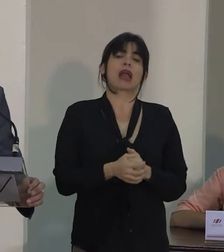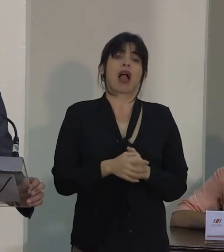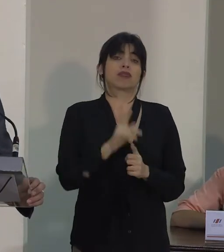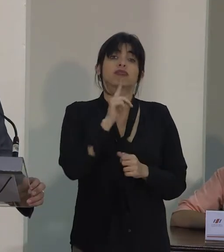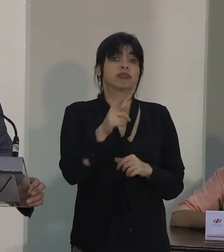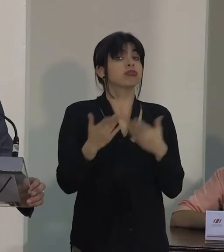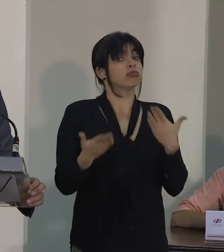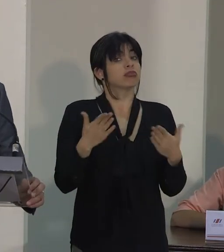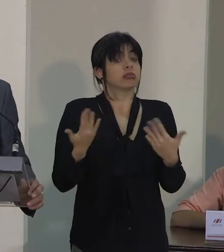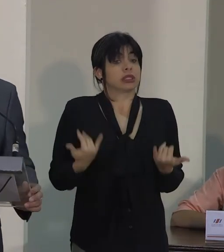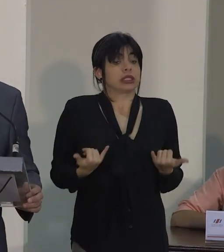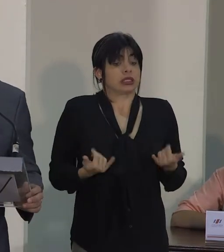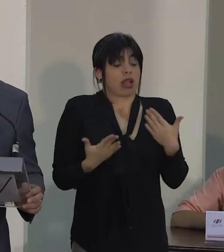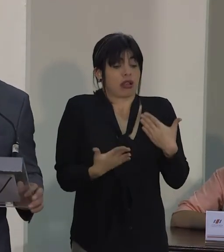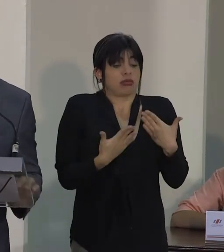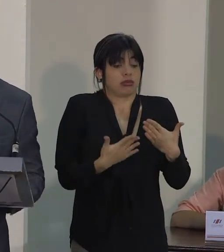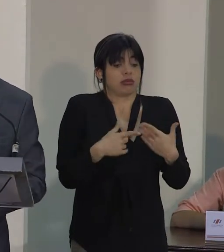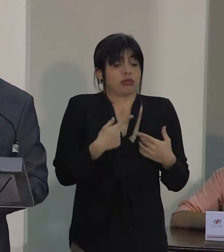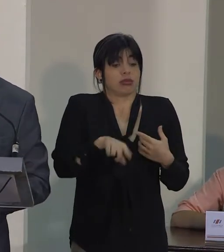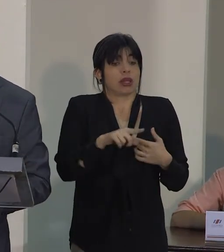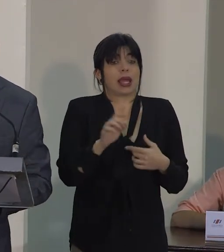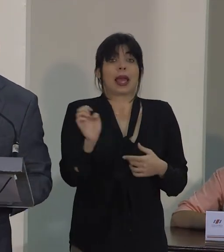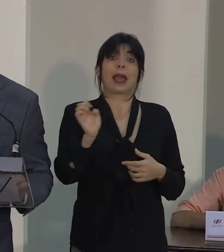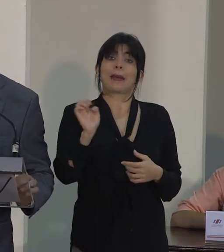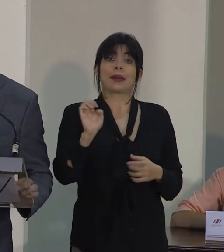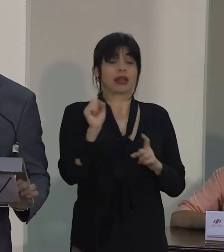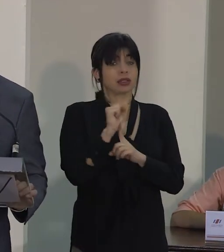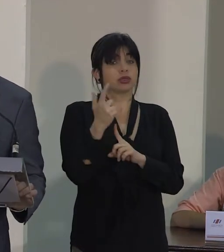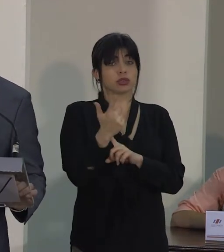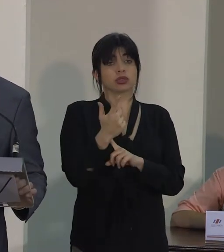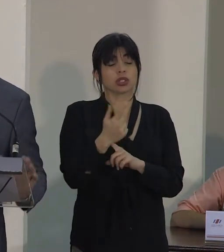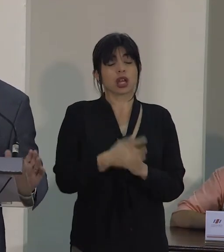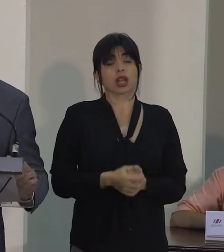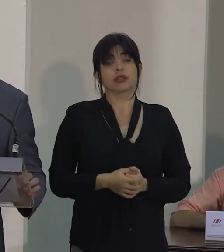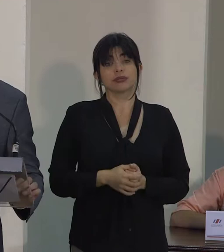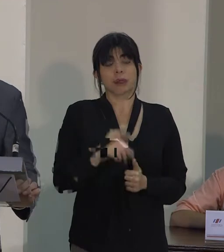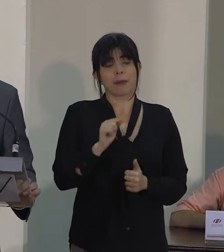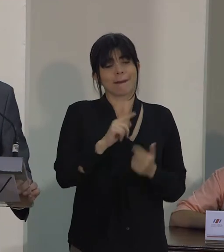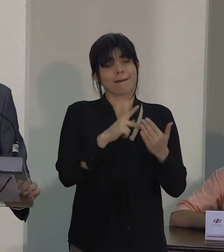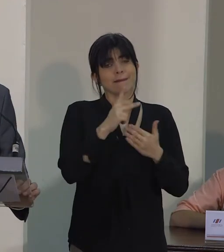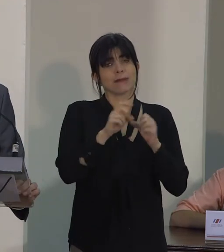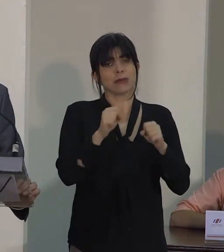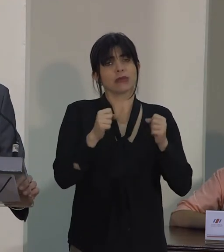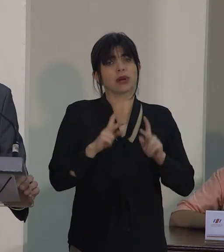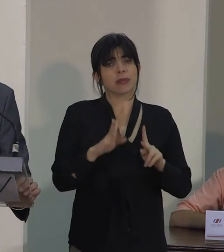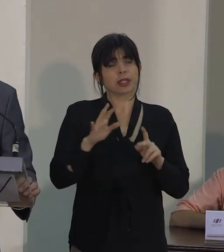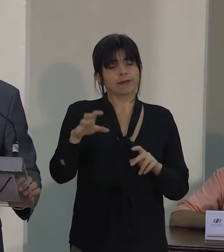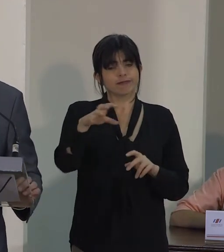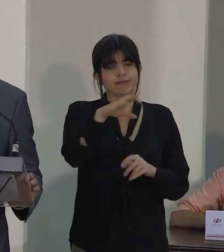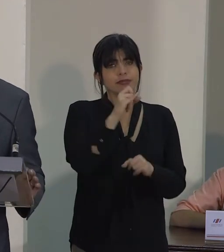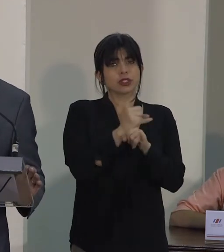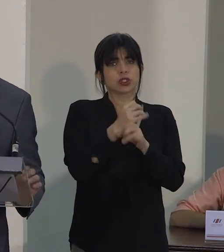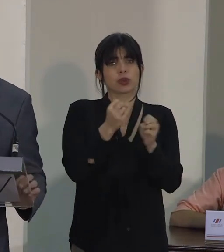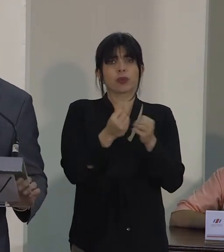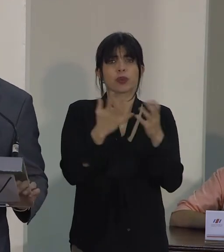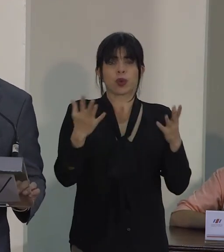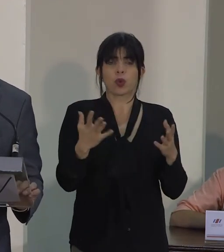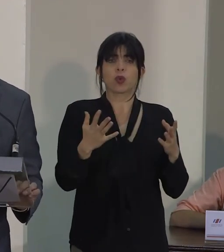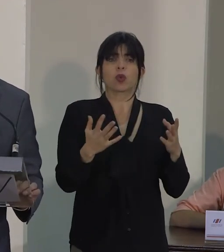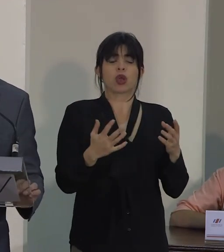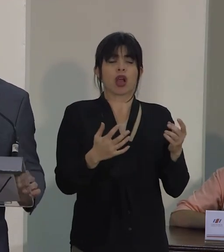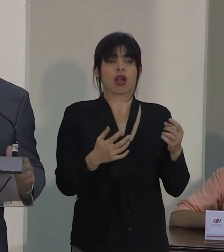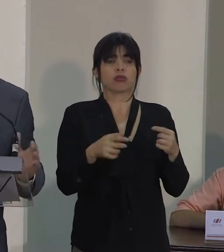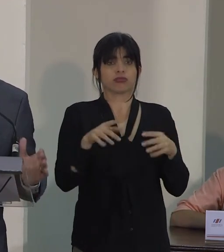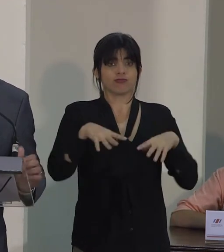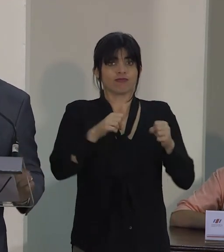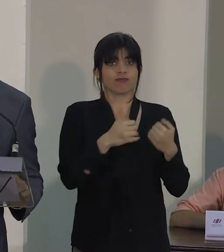vez estemos a las puertas de una emergencia social. El plan permitirá a las instituciones públicas con mandatos en la